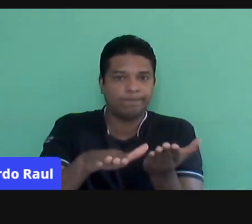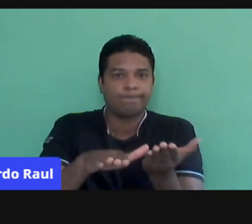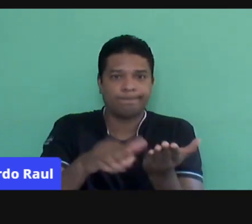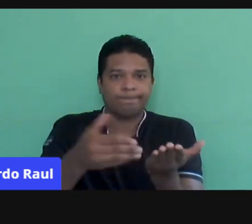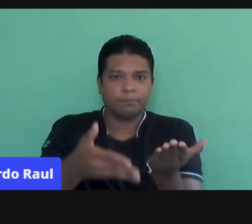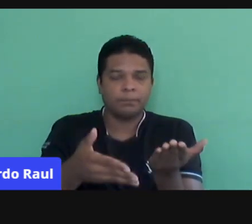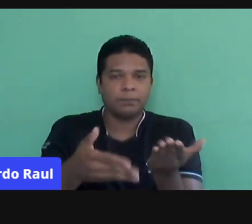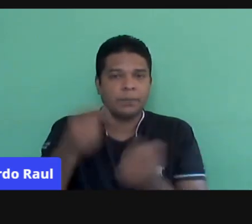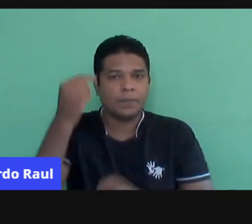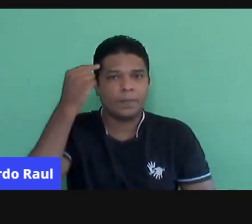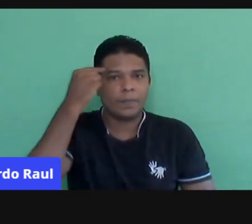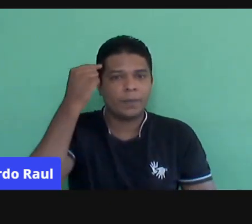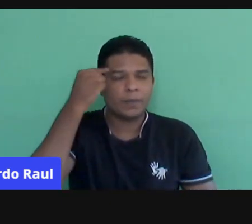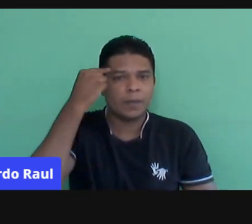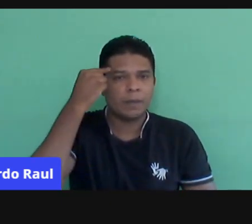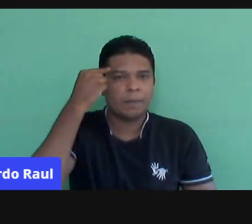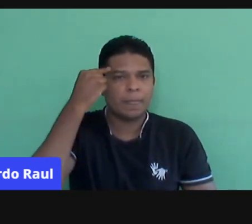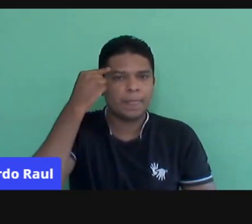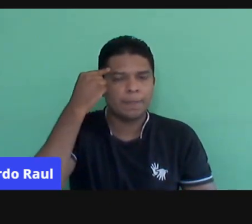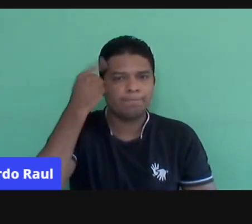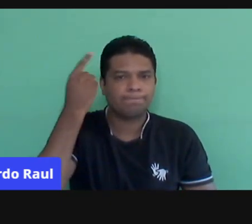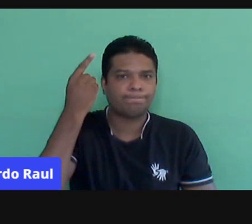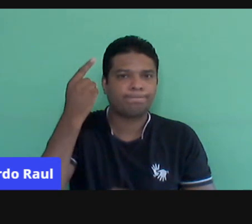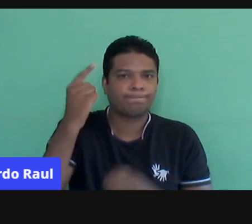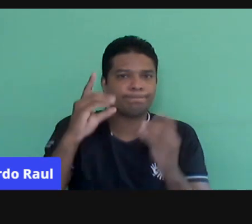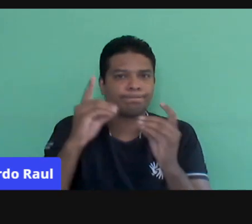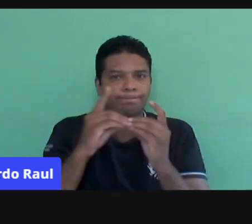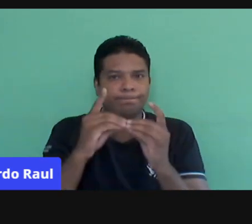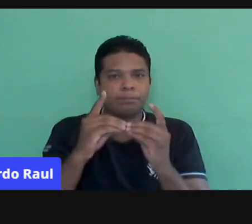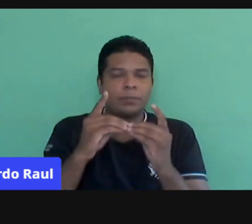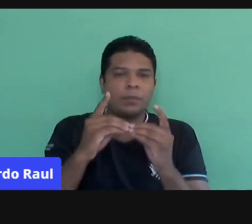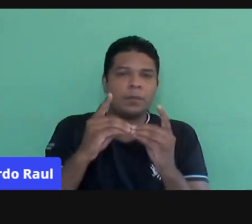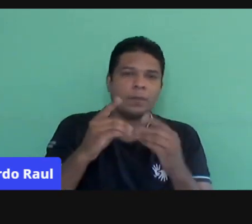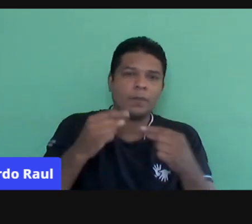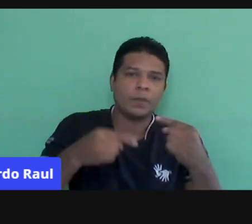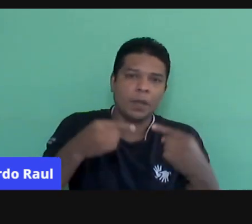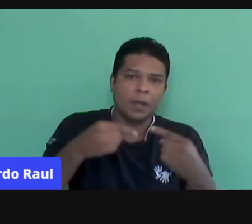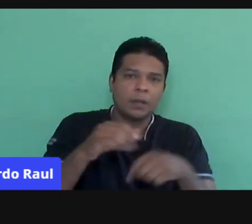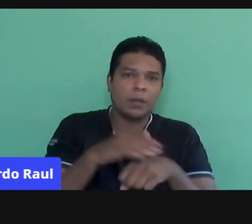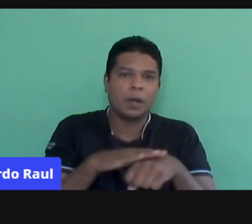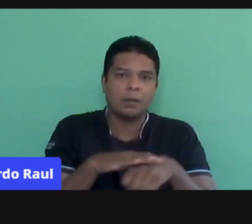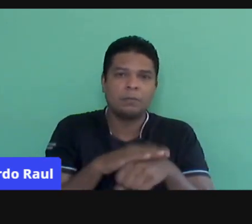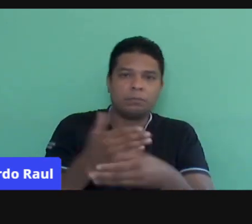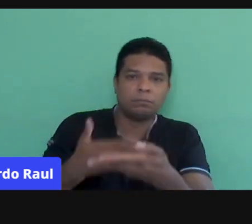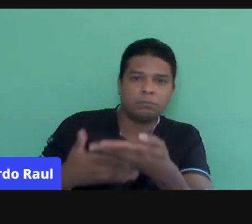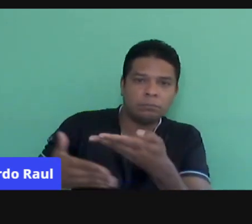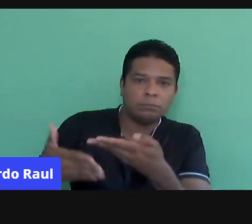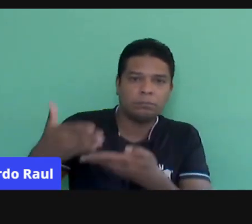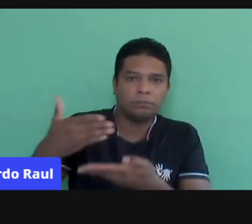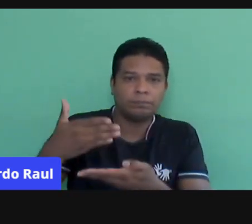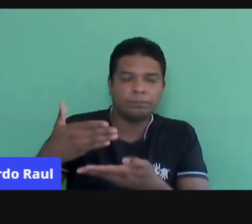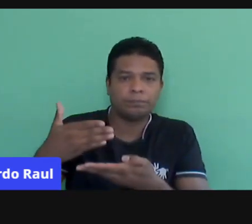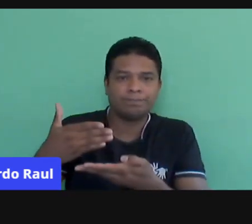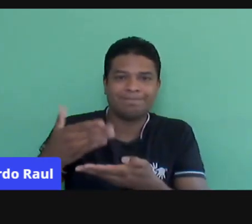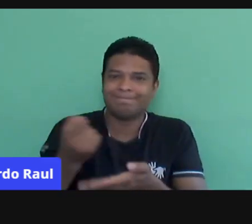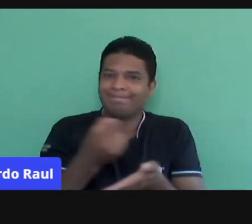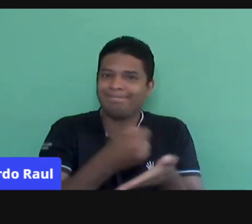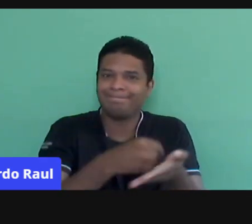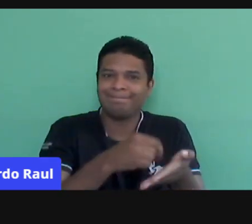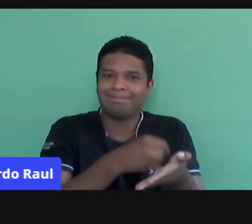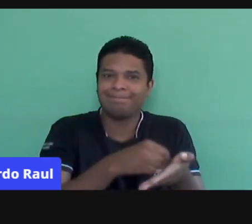Se a gente pensar numa prática dialógica, na conversa, no diálogo, permeando, o material escrito